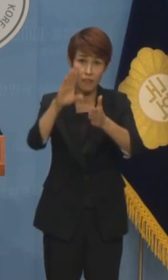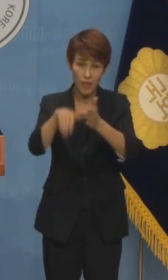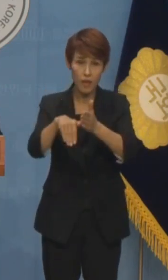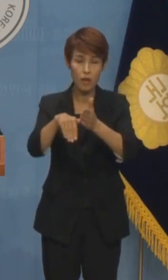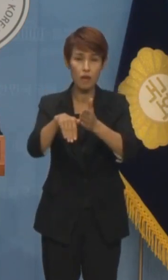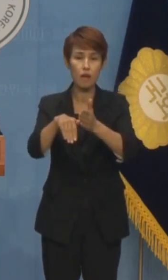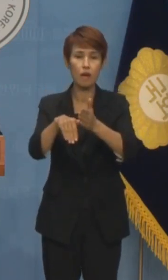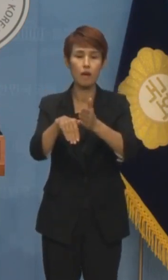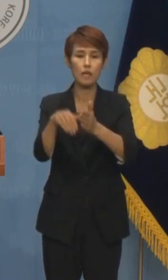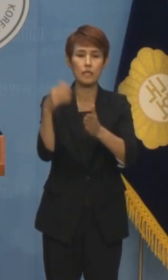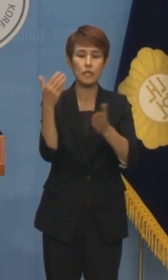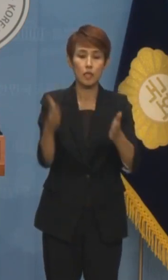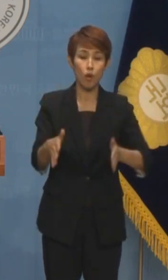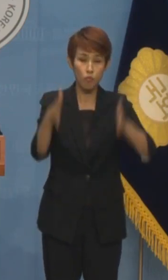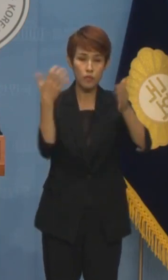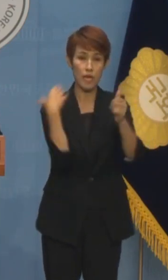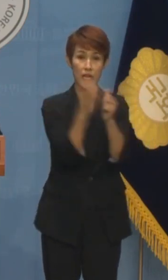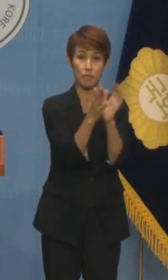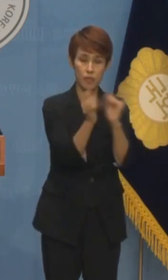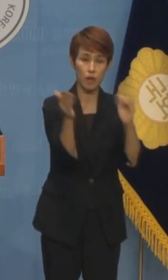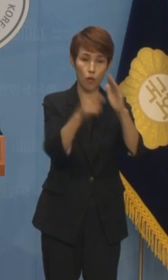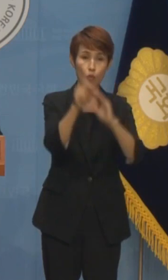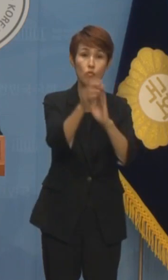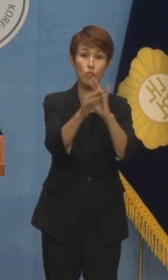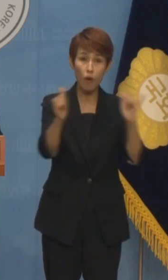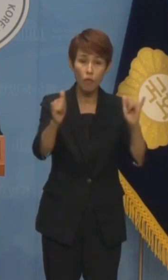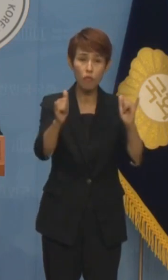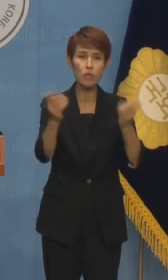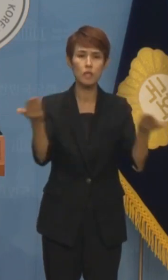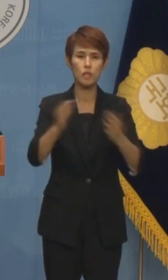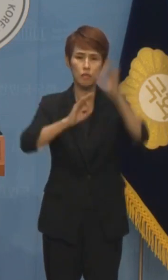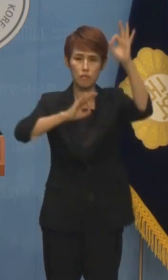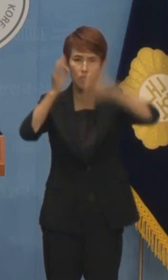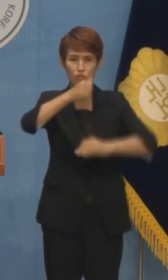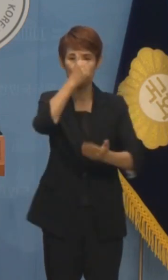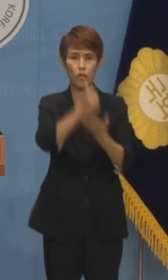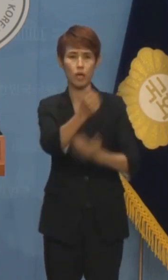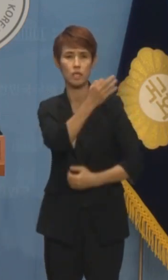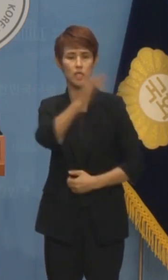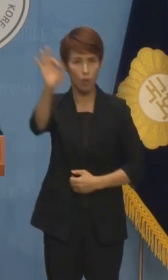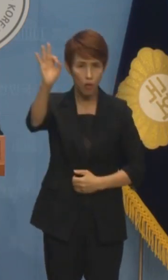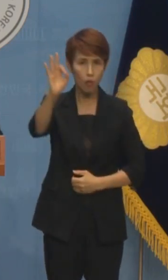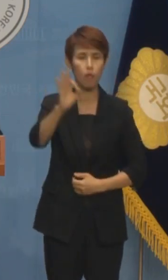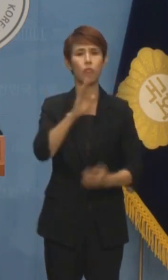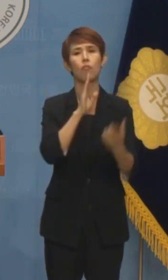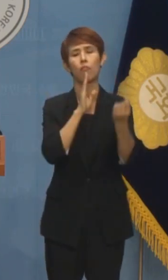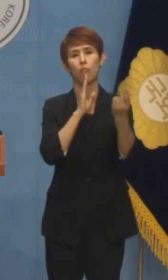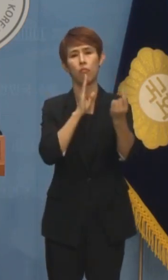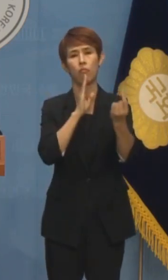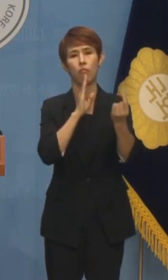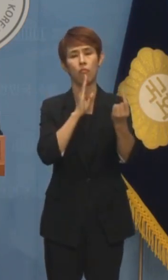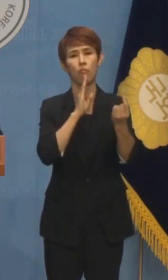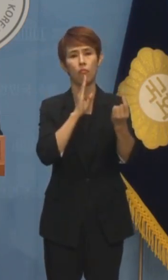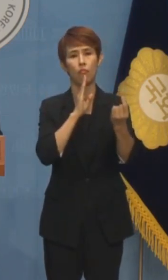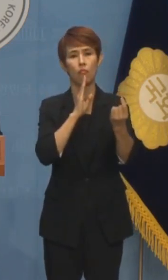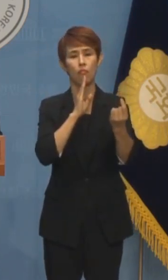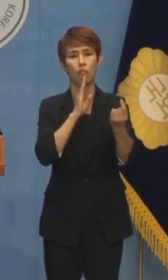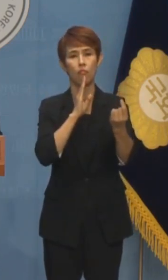건물 책임자와 공무원 등 모든 단계에서 관여한 이들에게 과실 책임을 물어